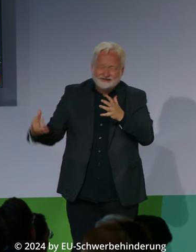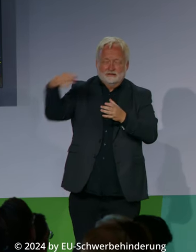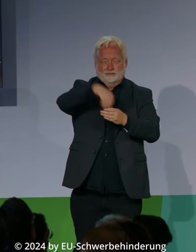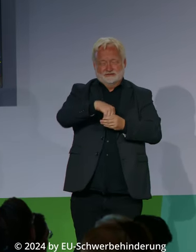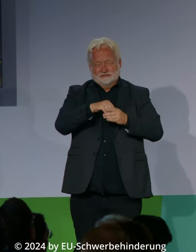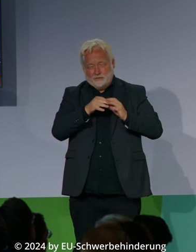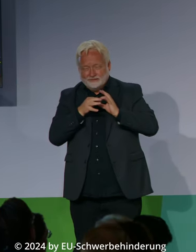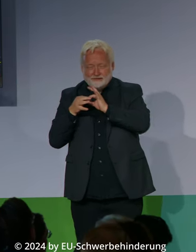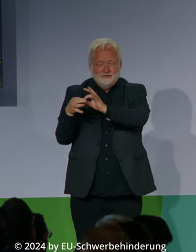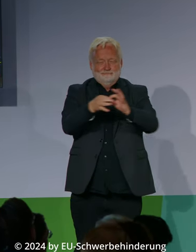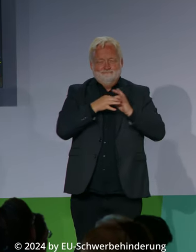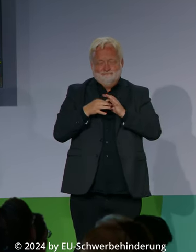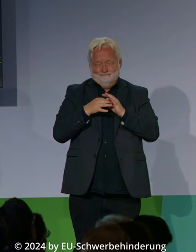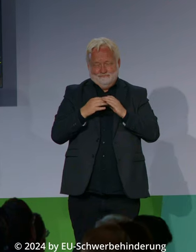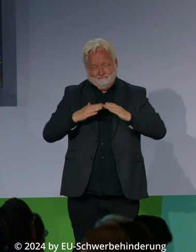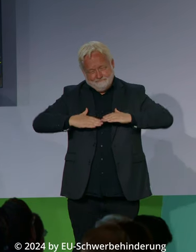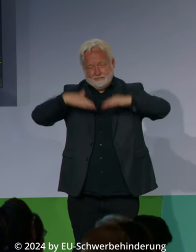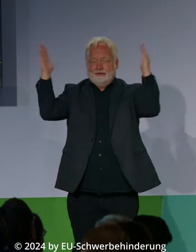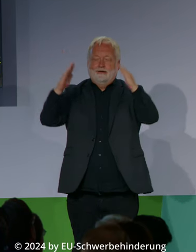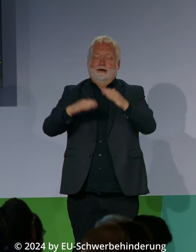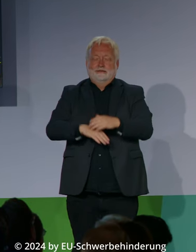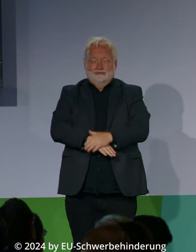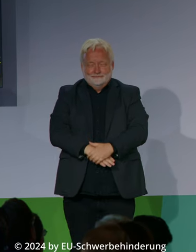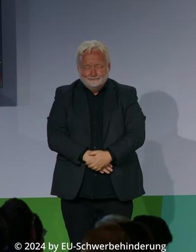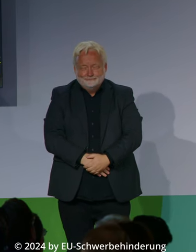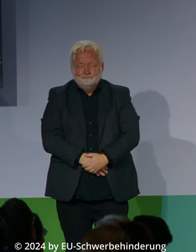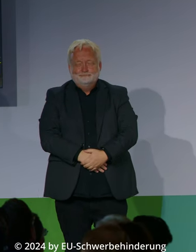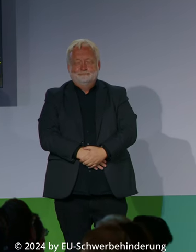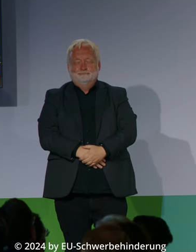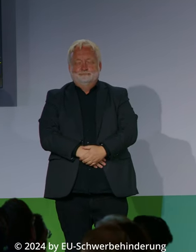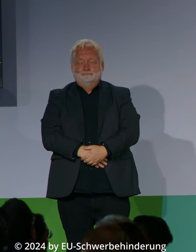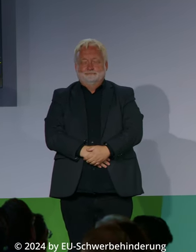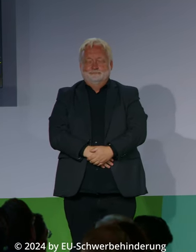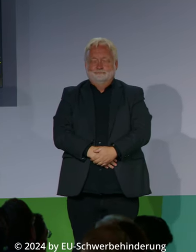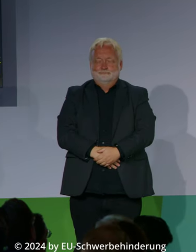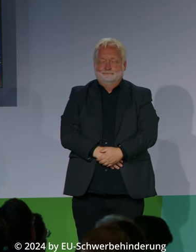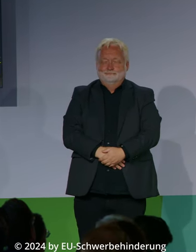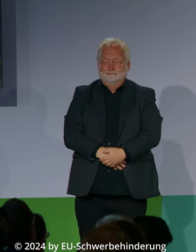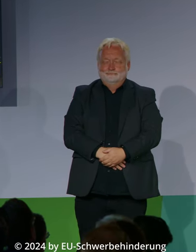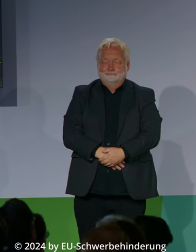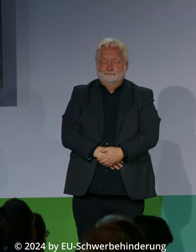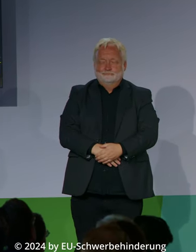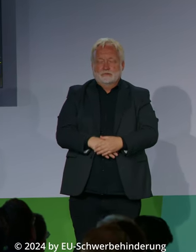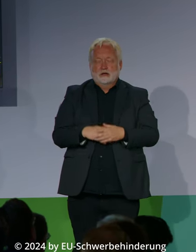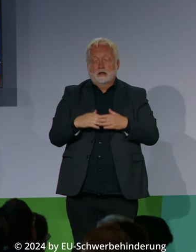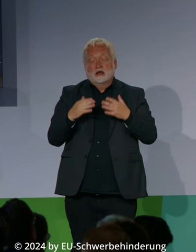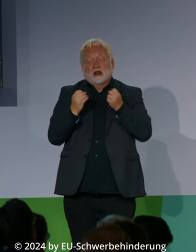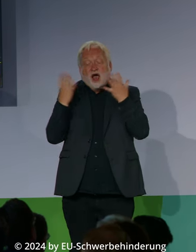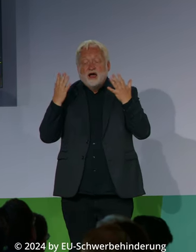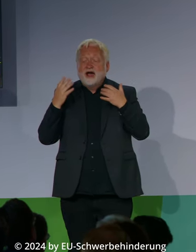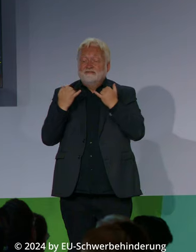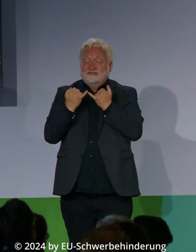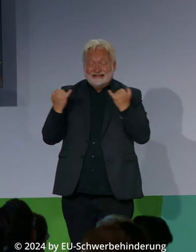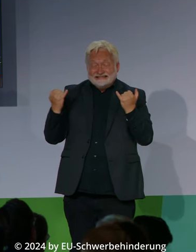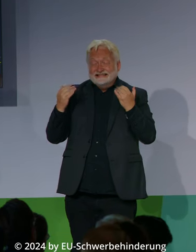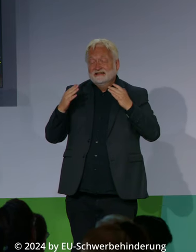Sichtbarkeit. So wie in den Tagen der gerade zu Ende gegangenen Paralympischen Spiele, bei denen unsere Athletinnen und Athleten uns alle